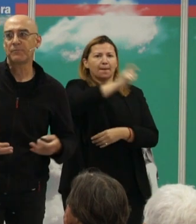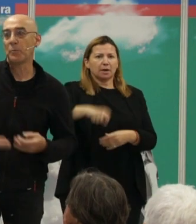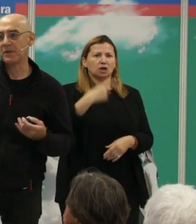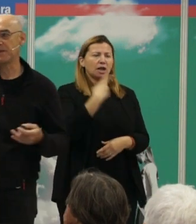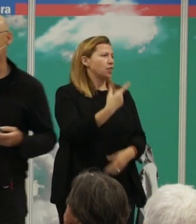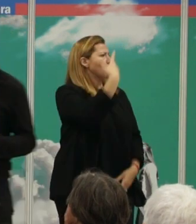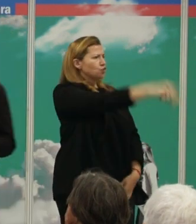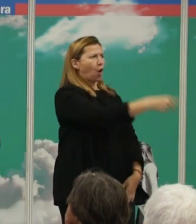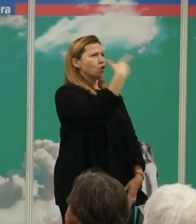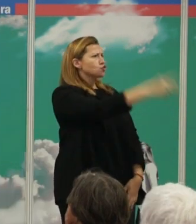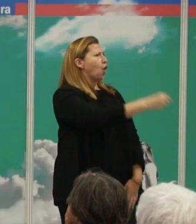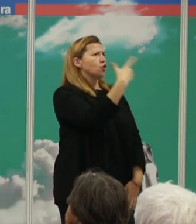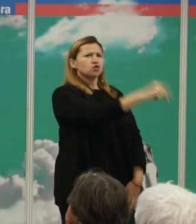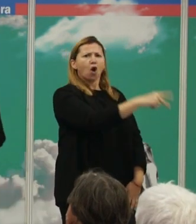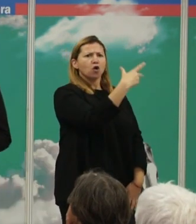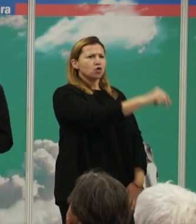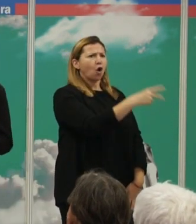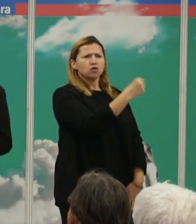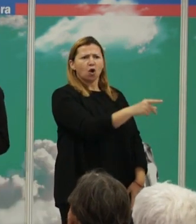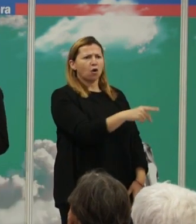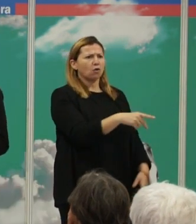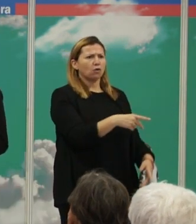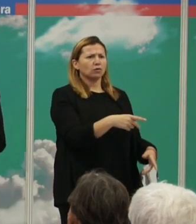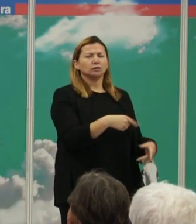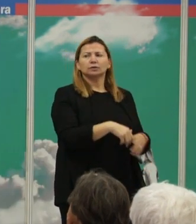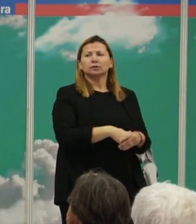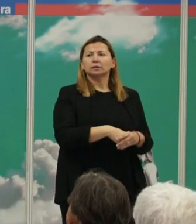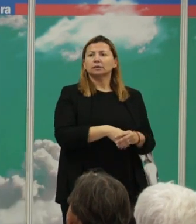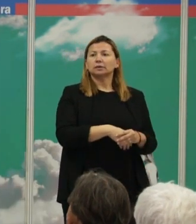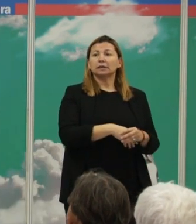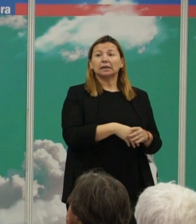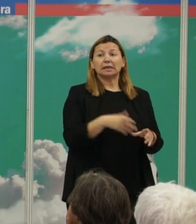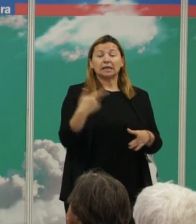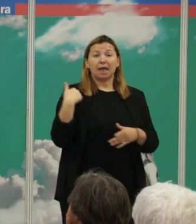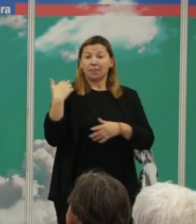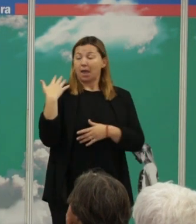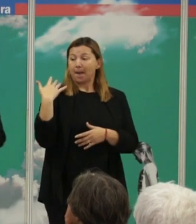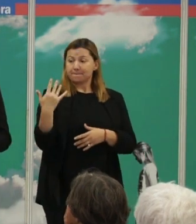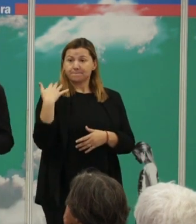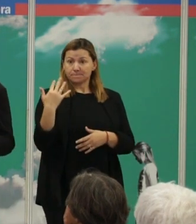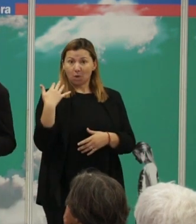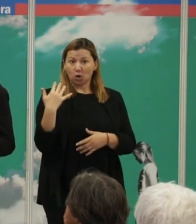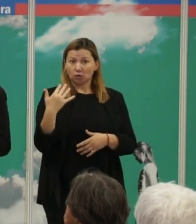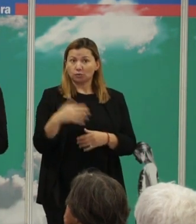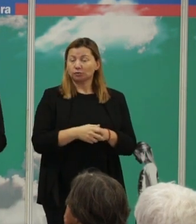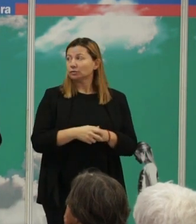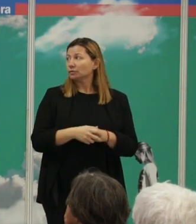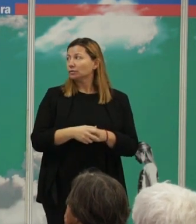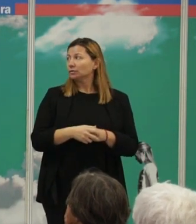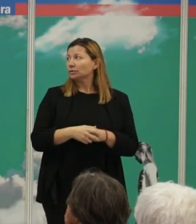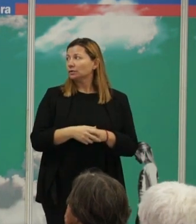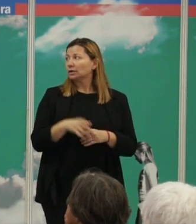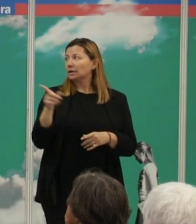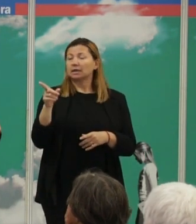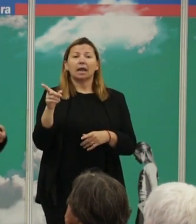visión optimista, por decirlo de alguna forma, o ilustrada, y recientemente se ha publicado un libro que obviamente hace uso del mismo